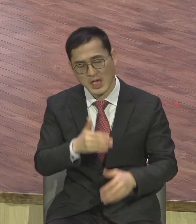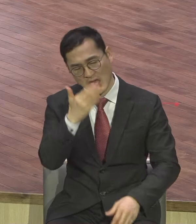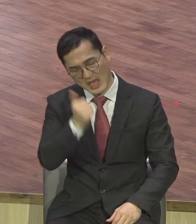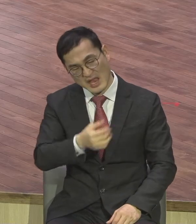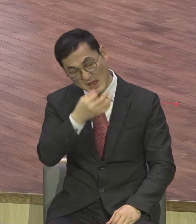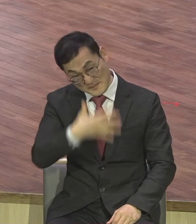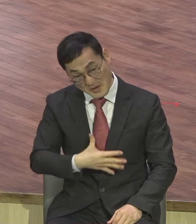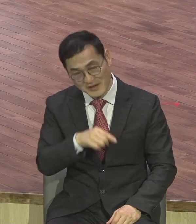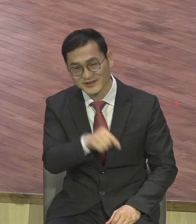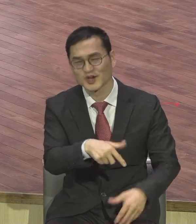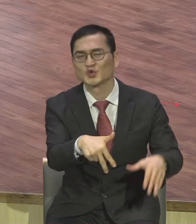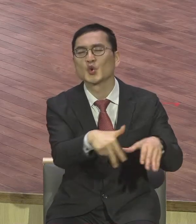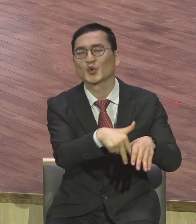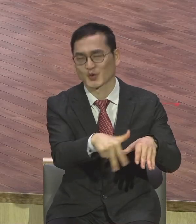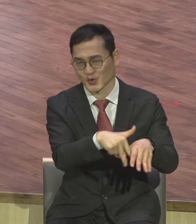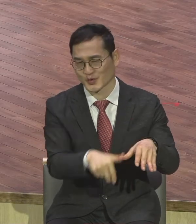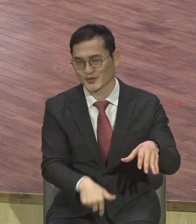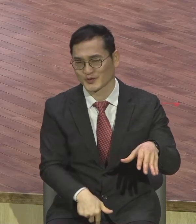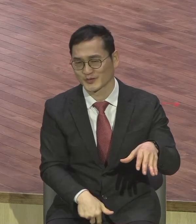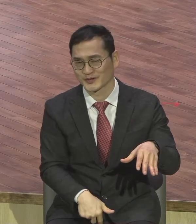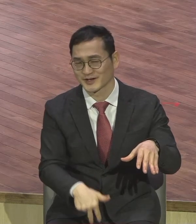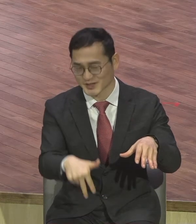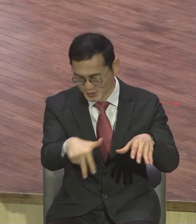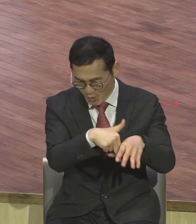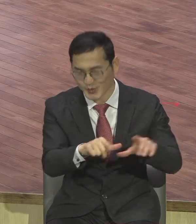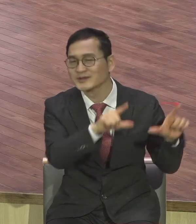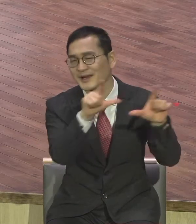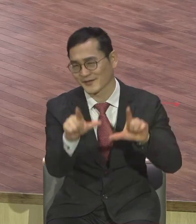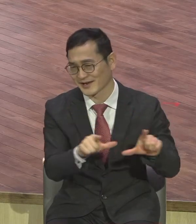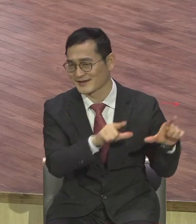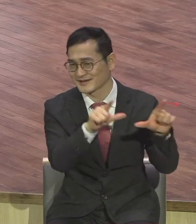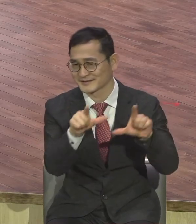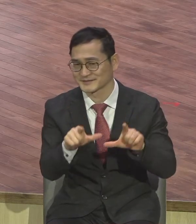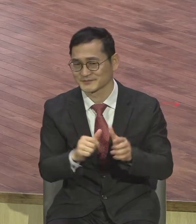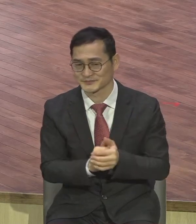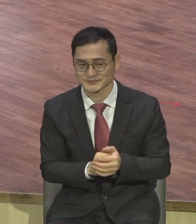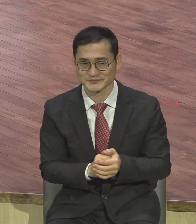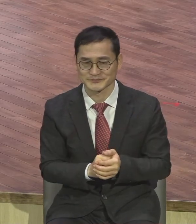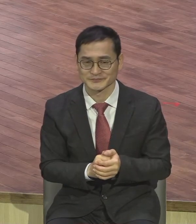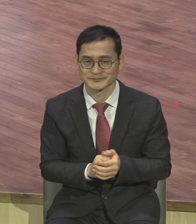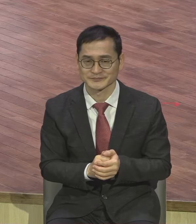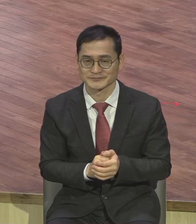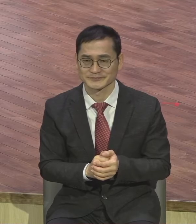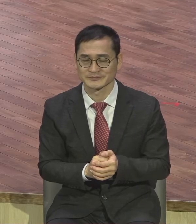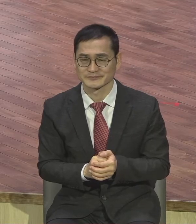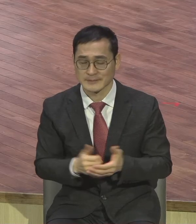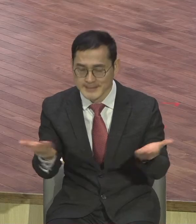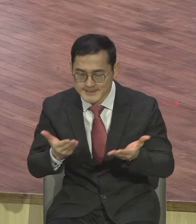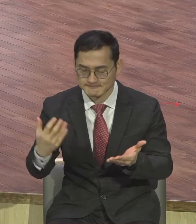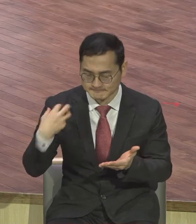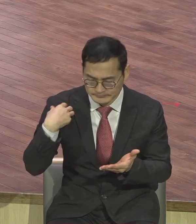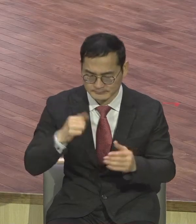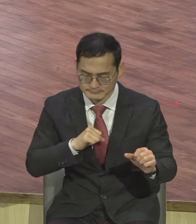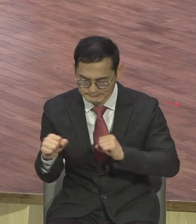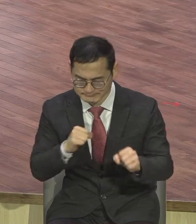기독교 아닙니다 그거 복음 아니에요 나는 할수록 직분이 너무 행복해 너무 신나 아멘